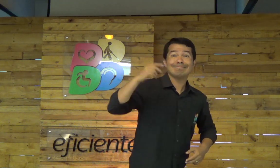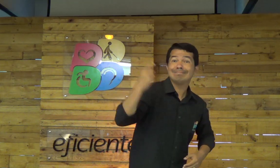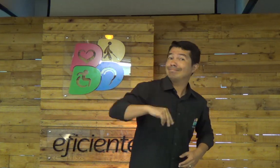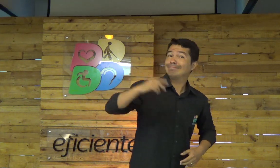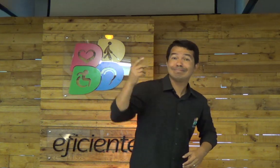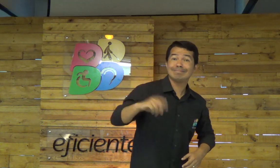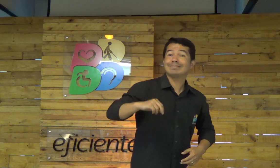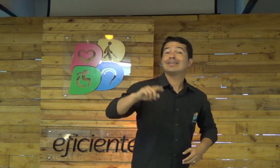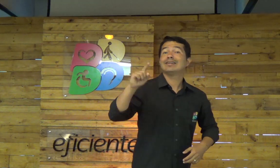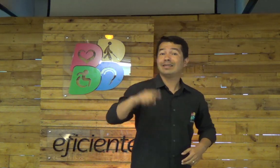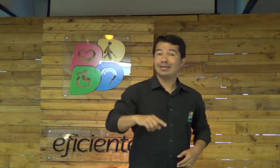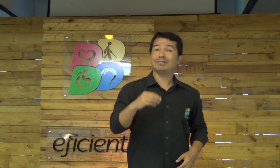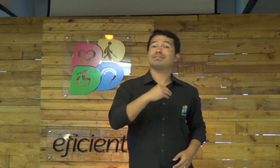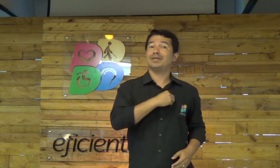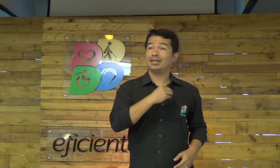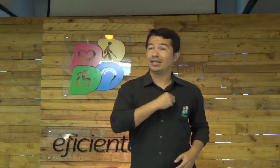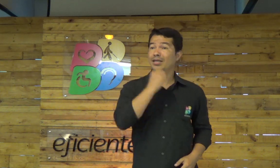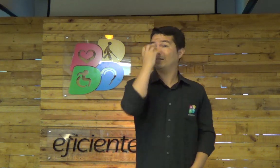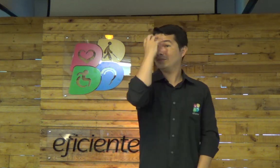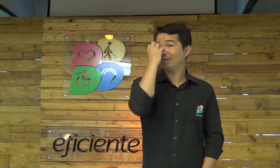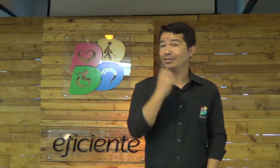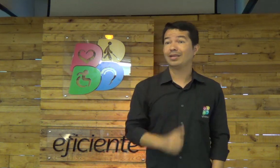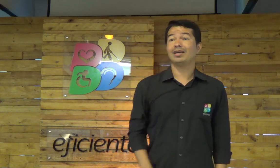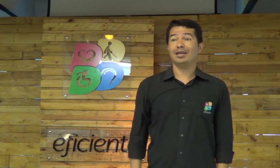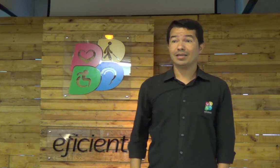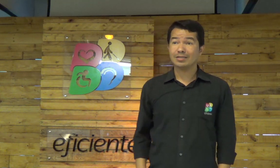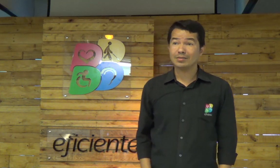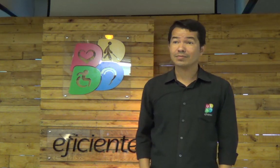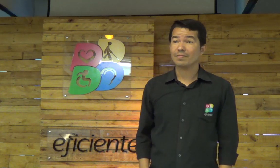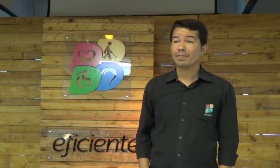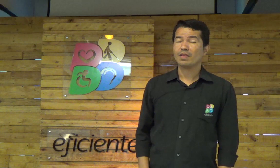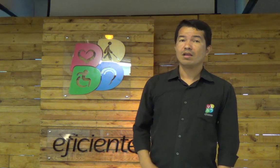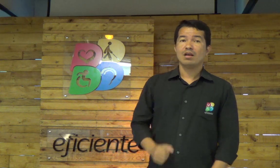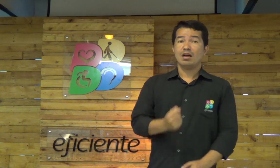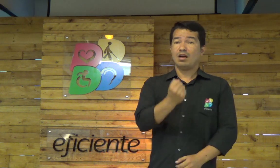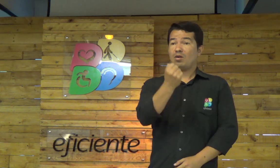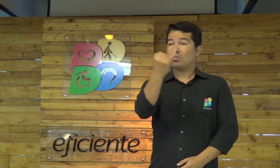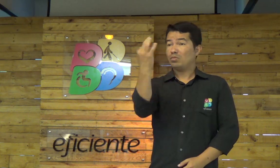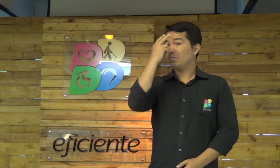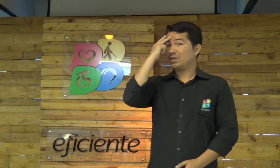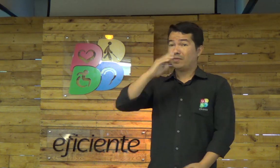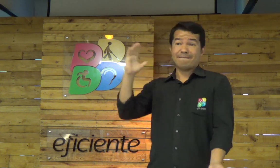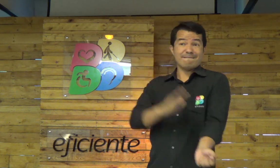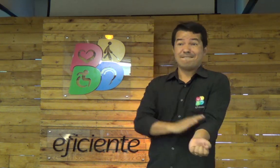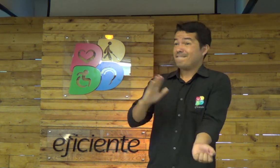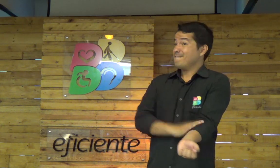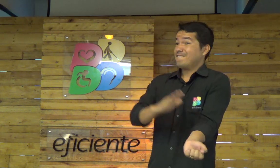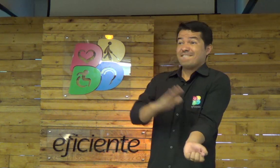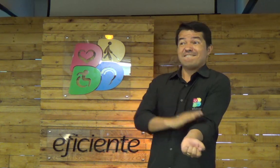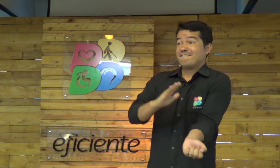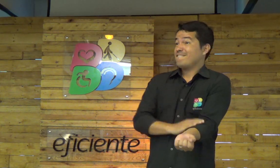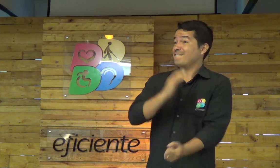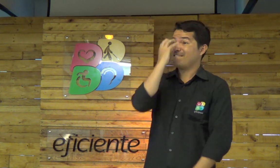pornografia... E cada dia mais... E mais... Isso é pecado... Isso é muito sério... Algumas pessoas... Também são...